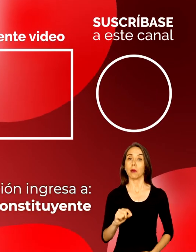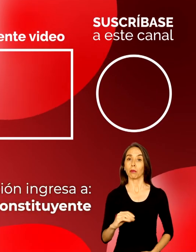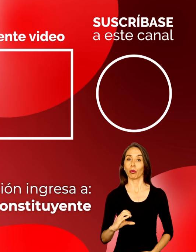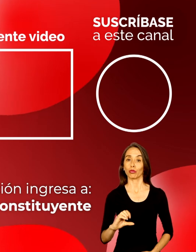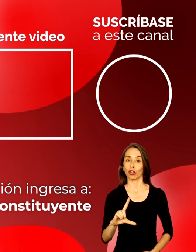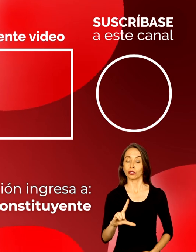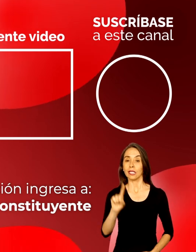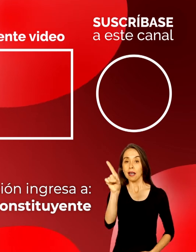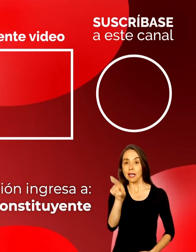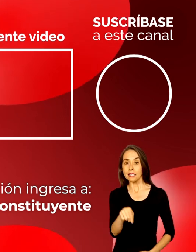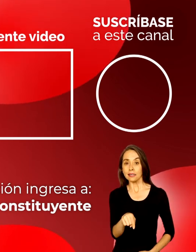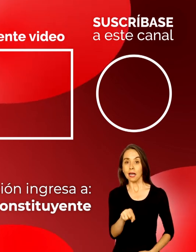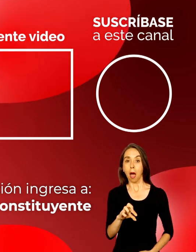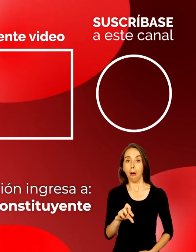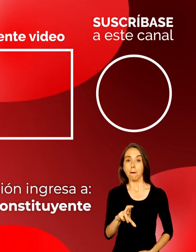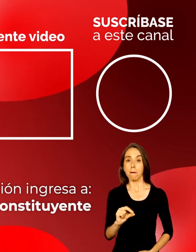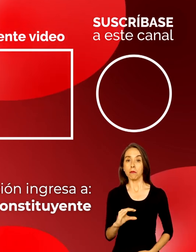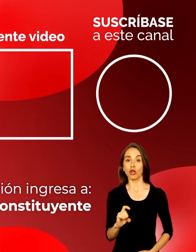slash proceso constituyente